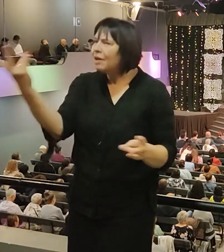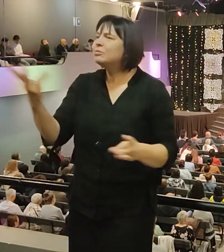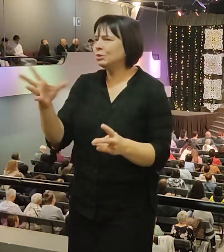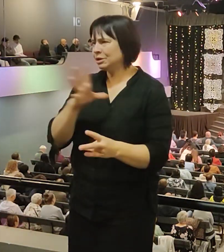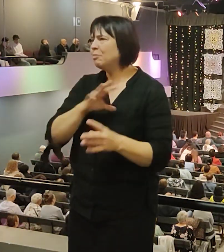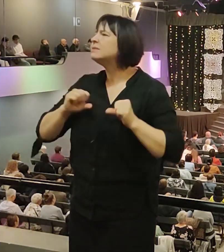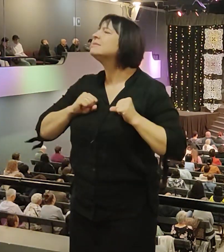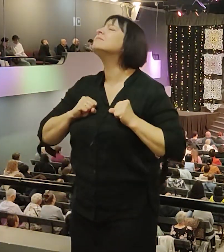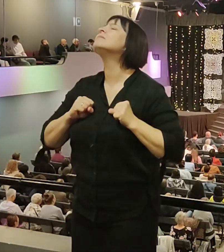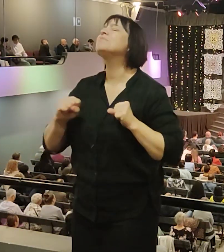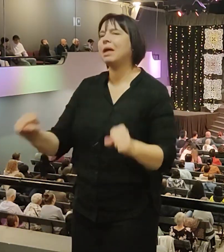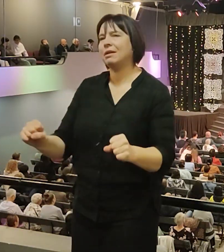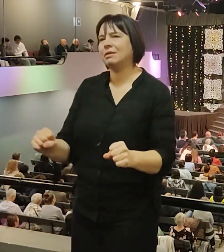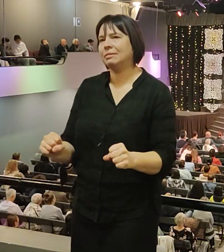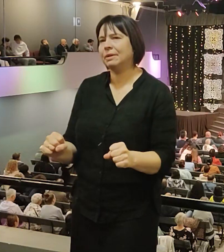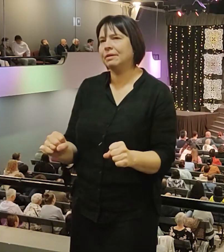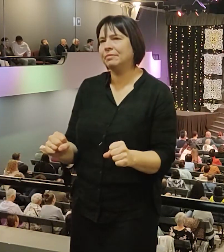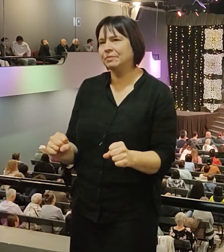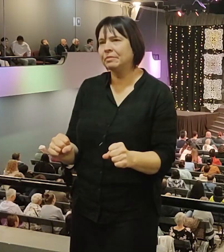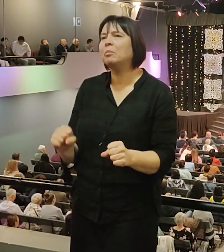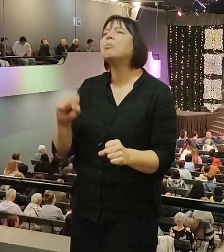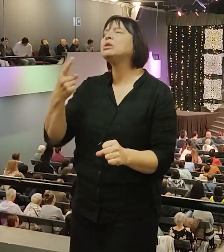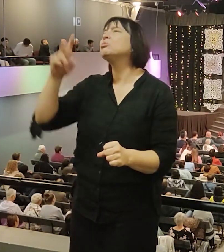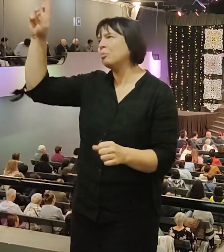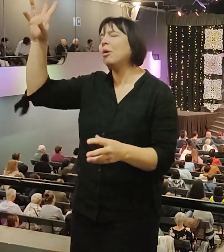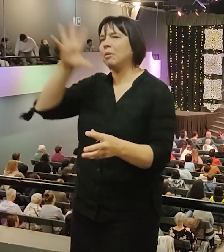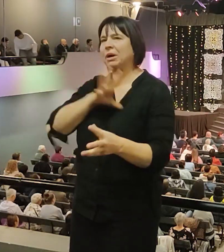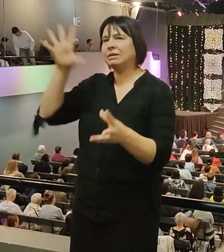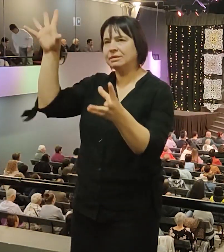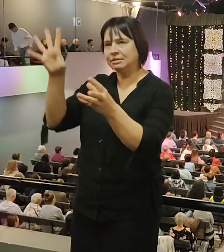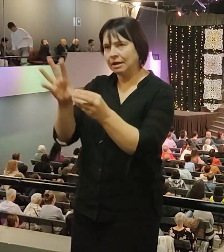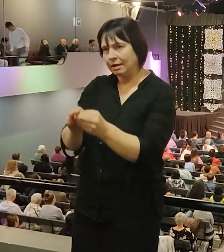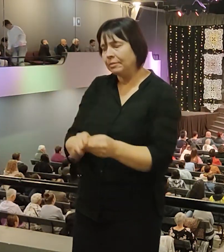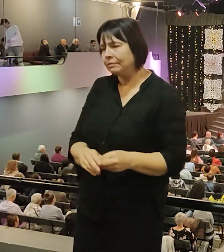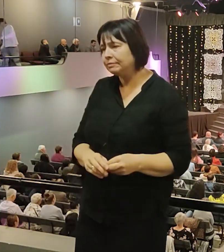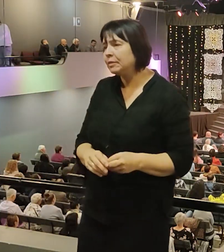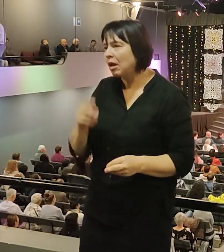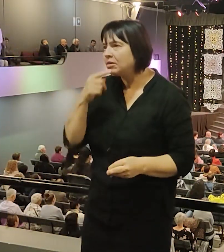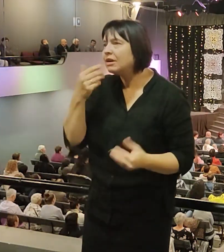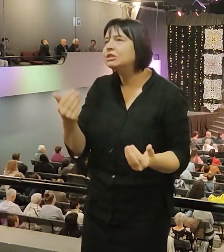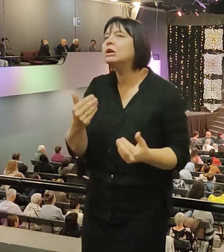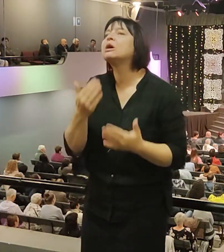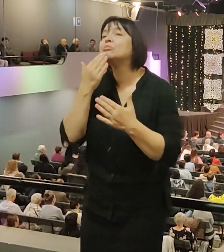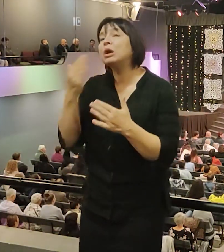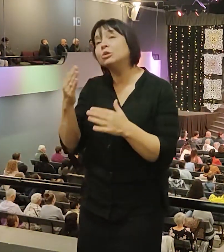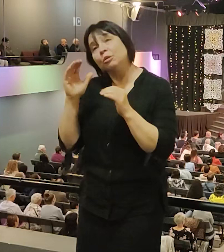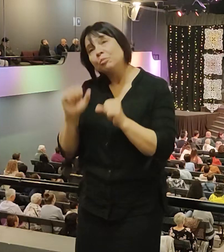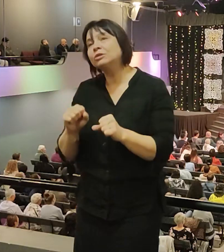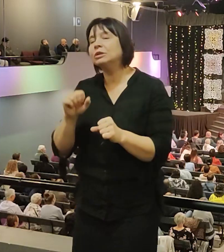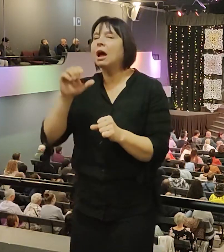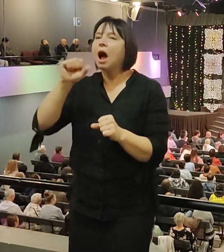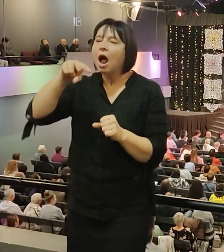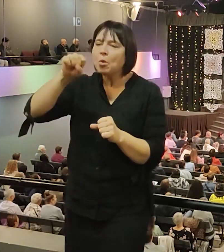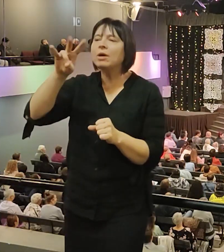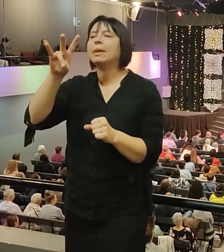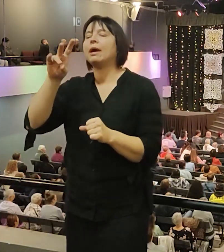Епископ и его супруга Алена, можно вас побеспокоить? Хотели бы вы, чтобы я вас побеспокоил? Можно к вам подойти?